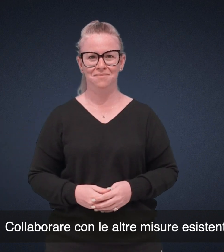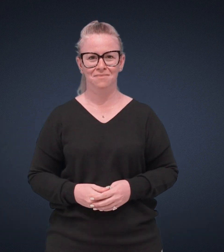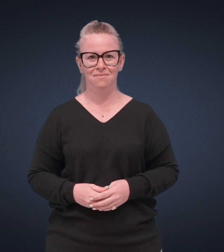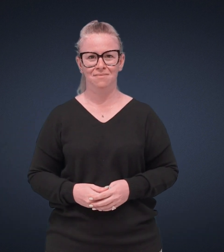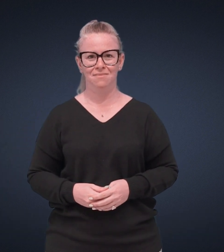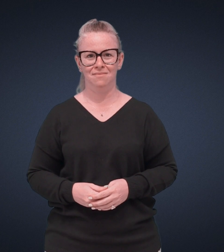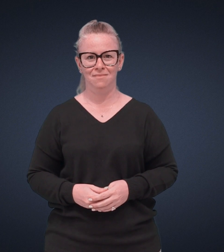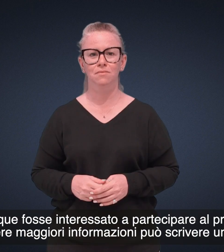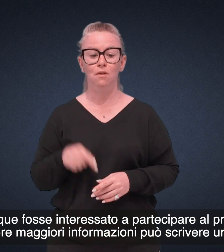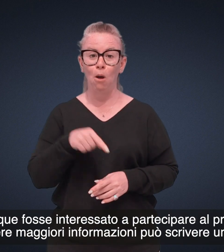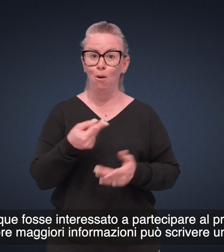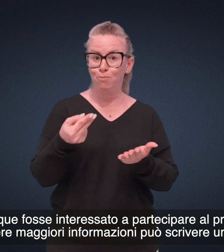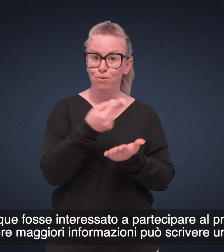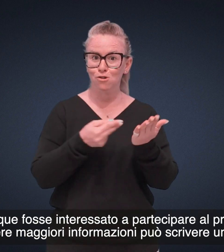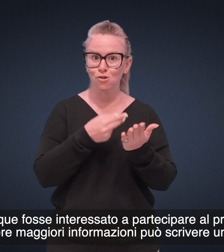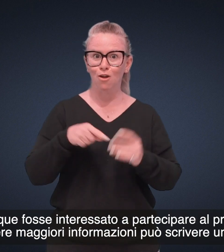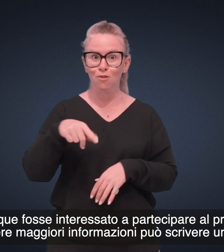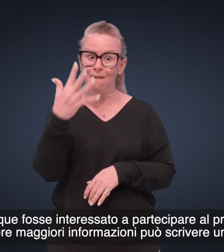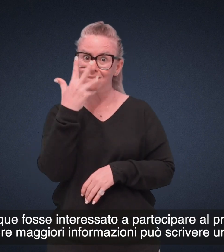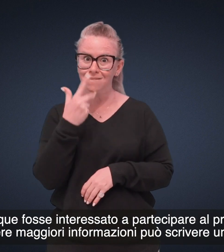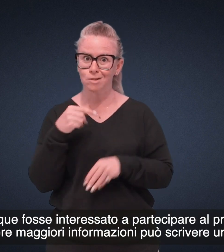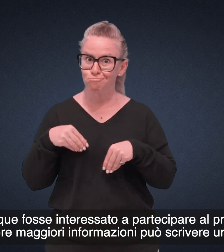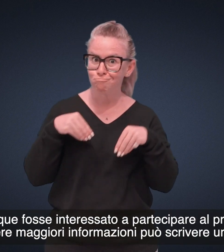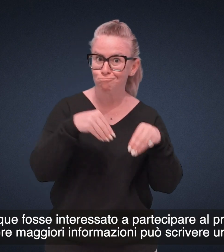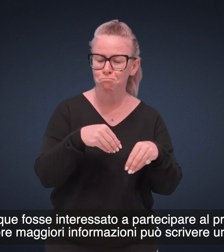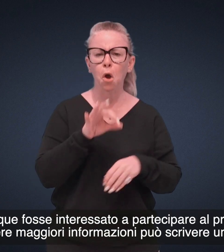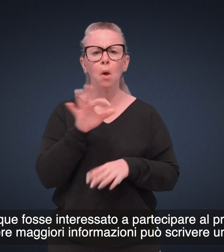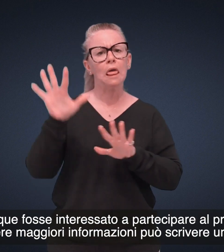Chiunque fosse interessato a partecipare al progetto o avere maggiori informazioni